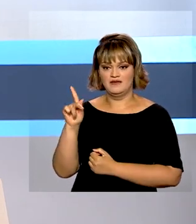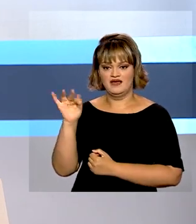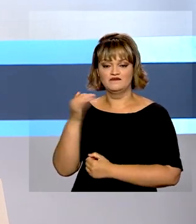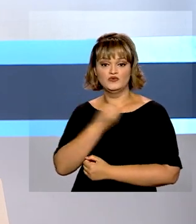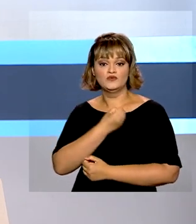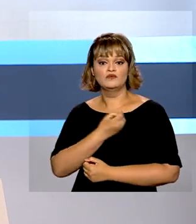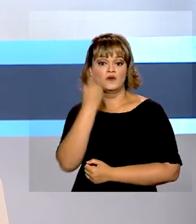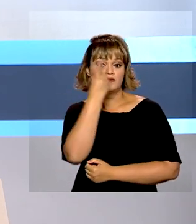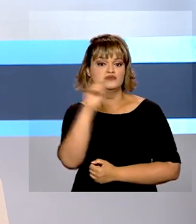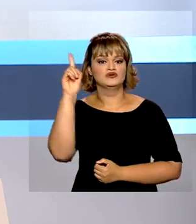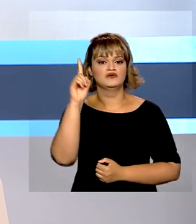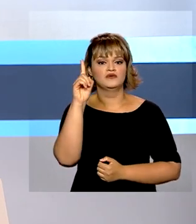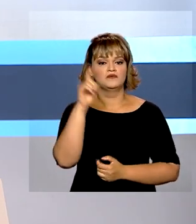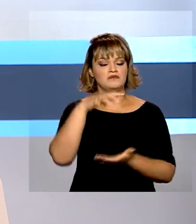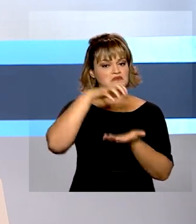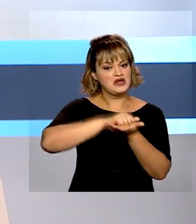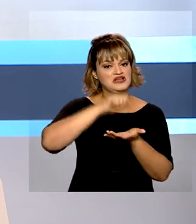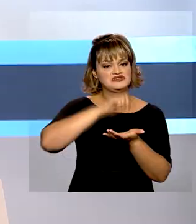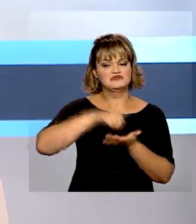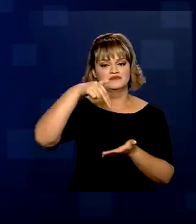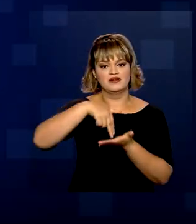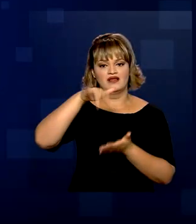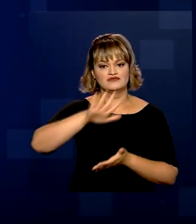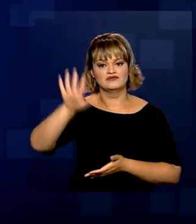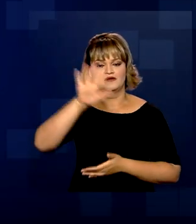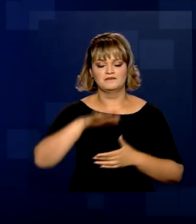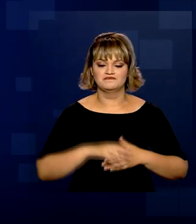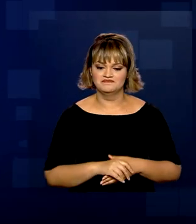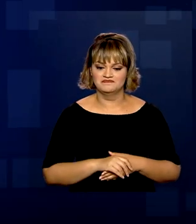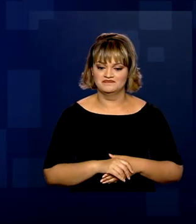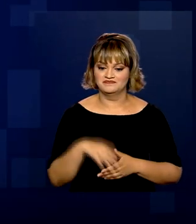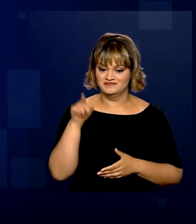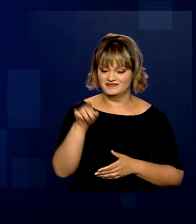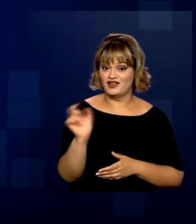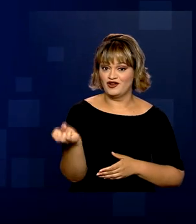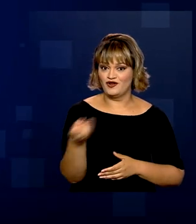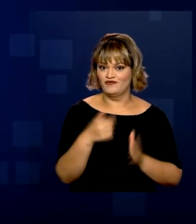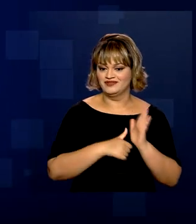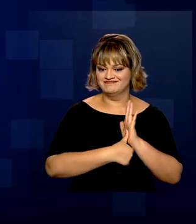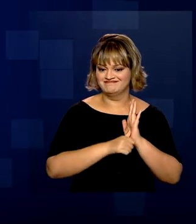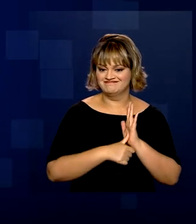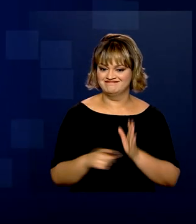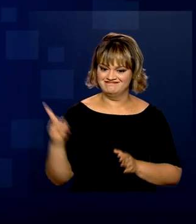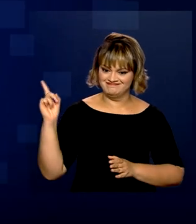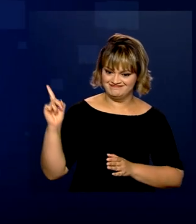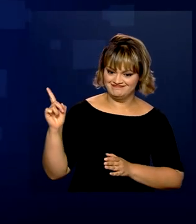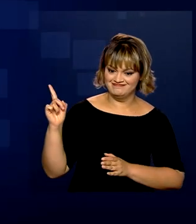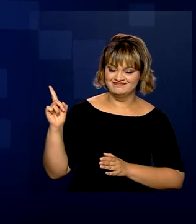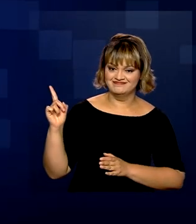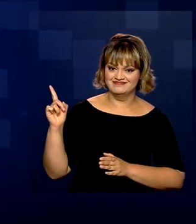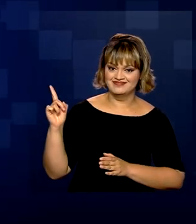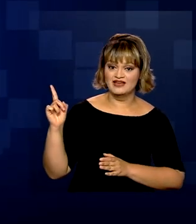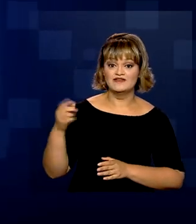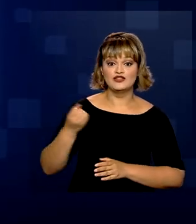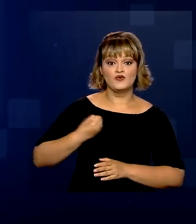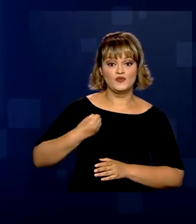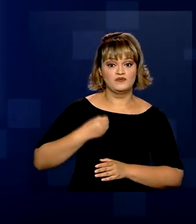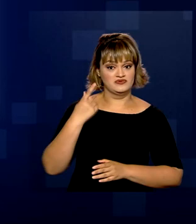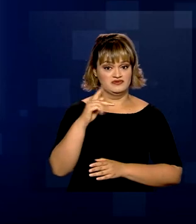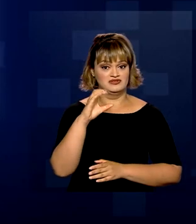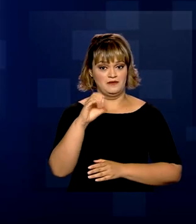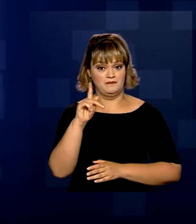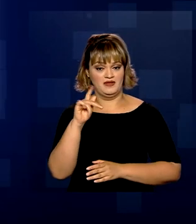como número único para registro nacional. A nova carteira de identidade nacional vai usar o número do